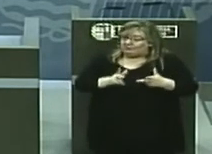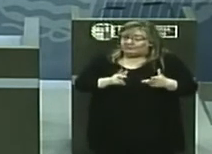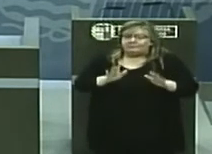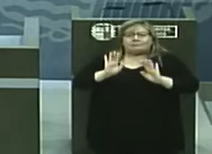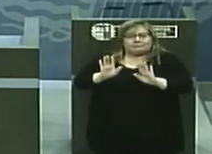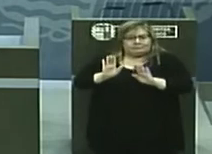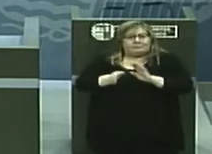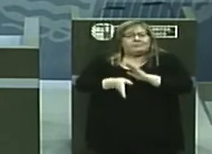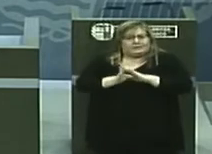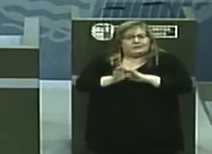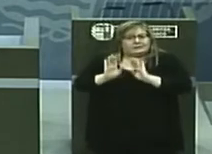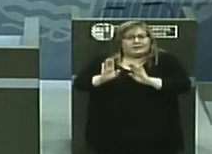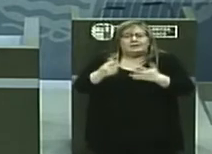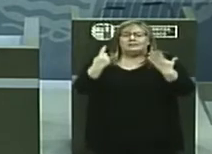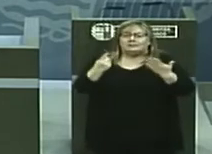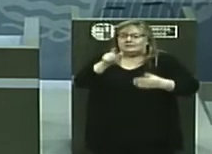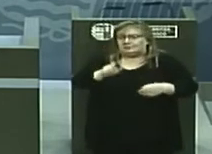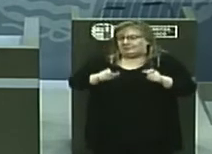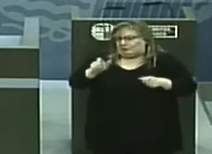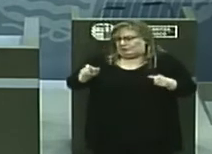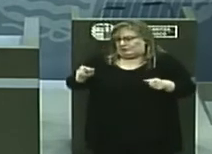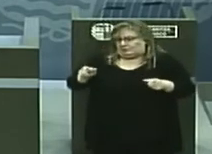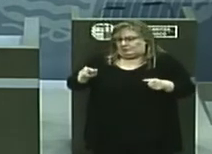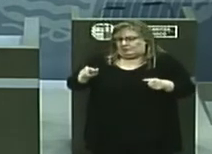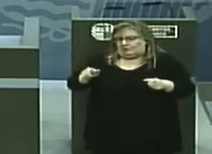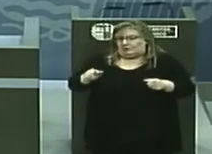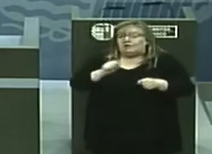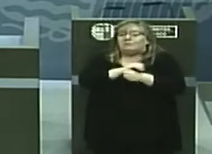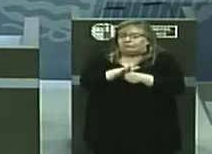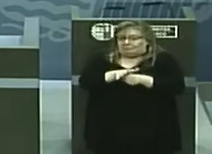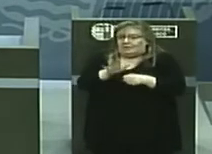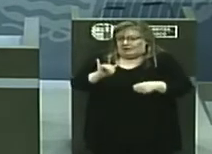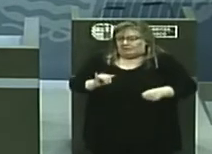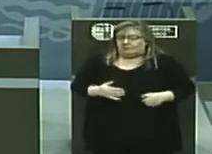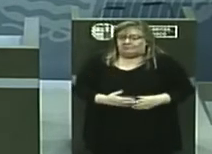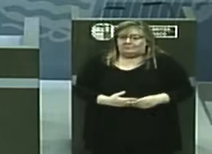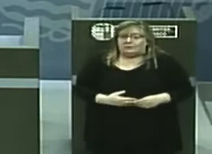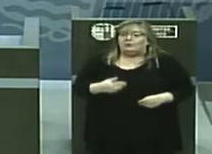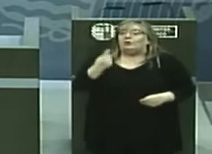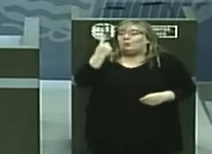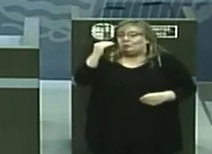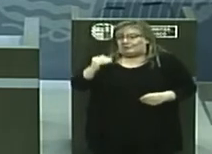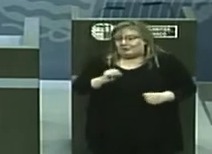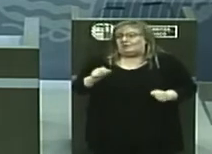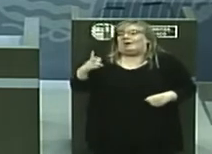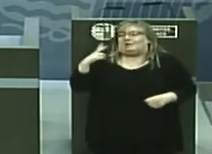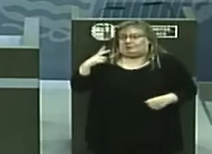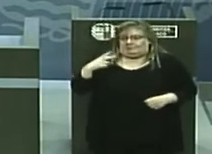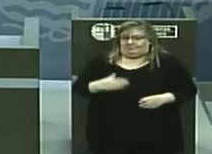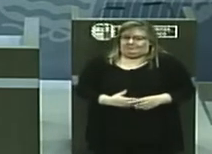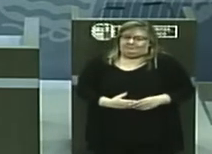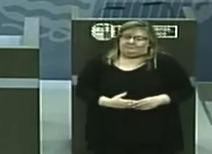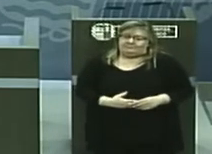permanecen ingresadas seis personas que han sido o son COVID, una menos que en el día anterior.